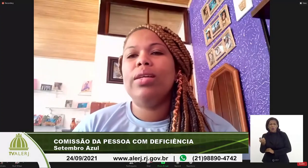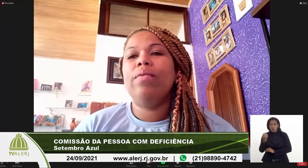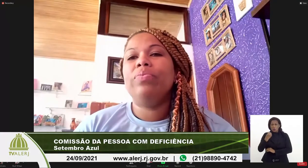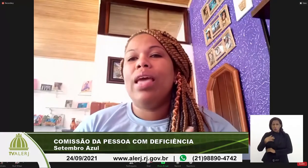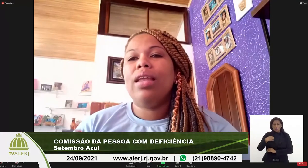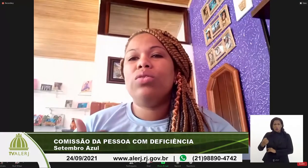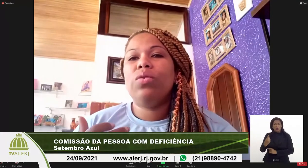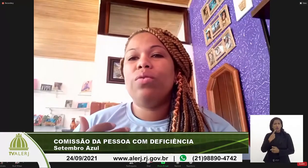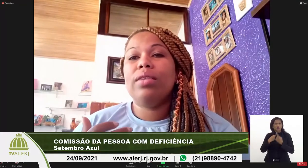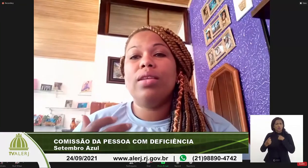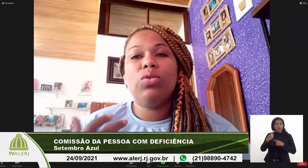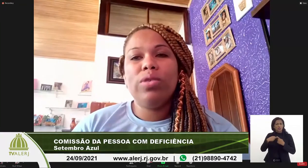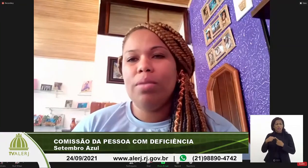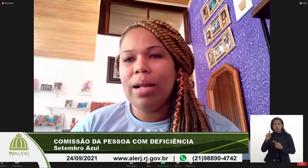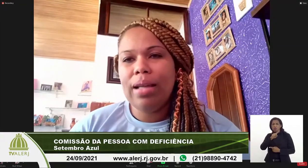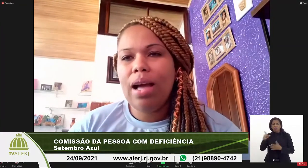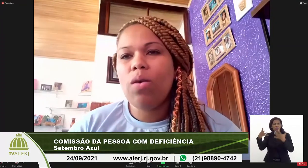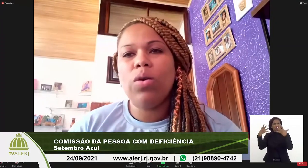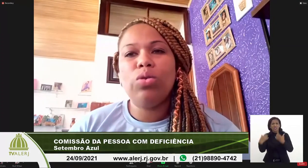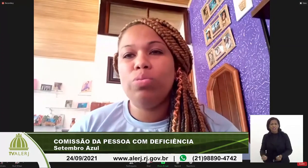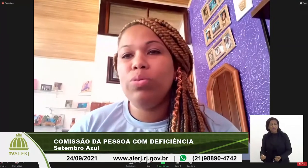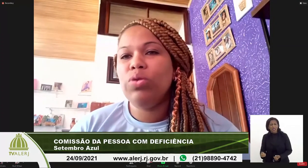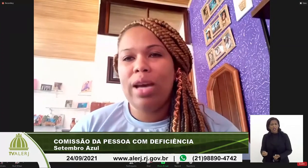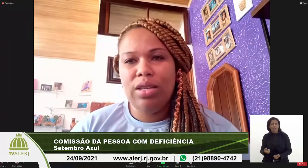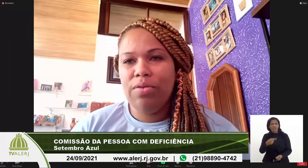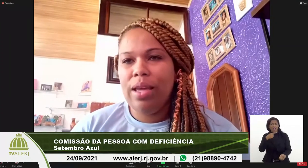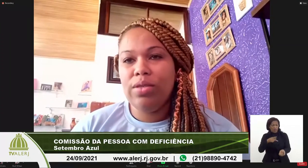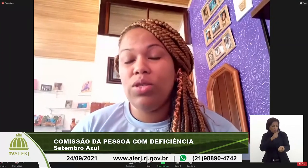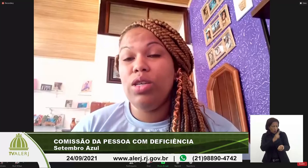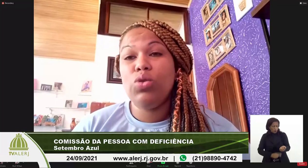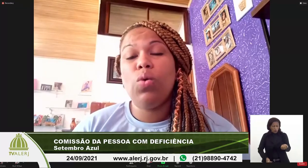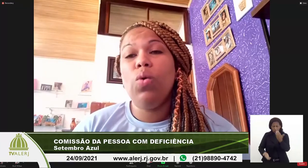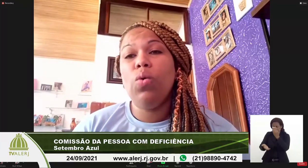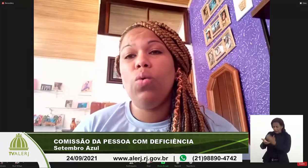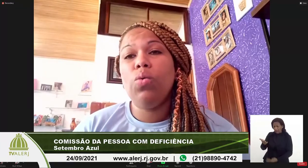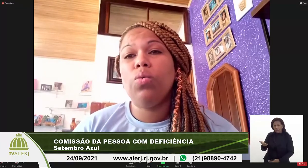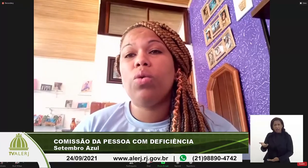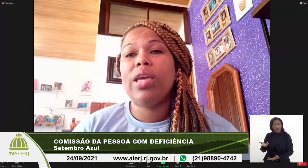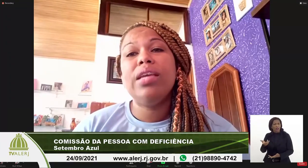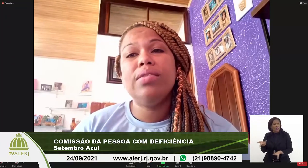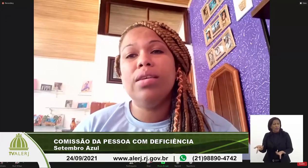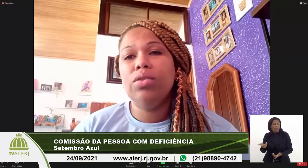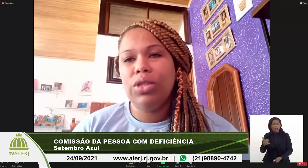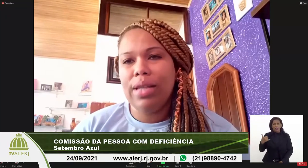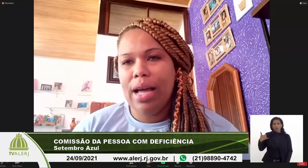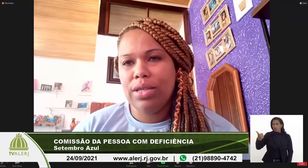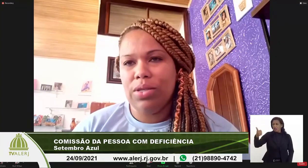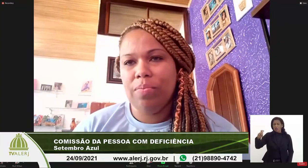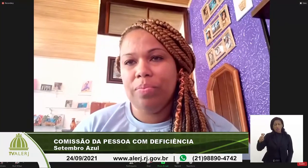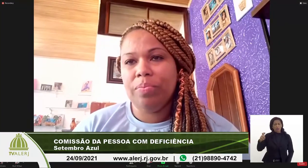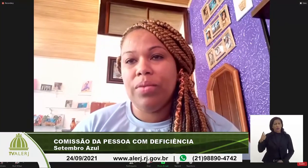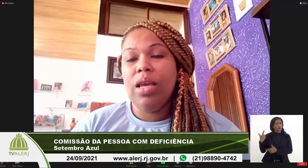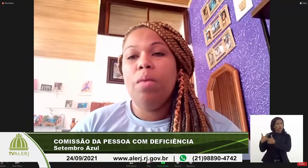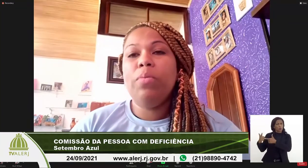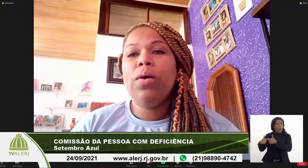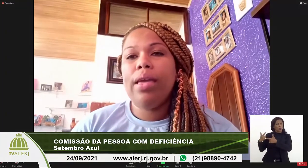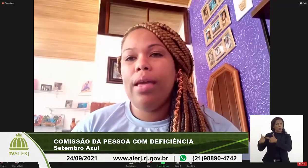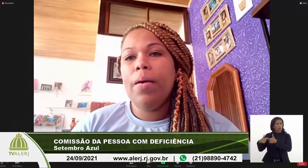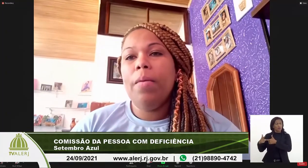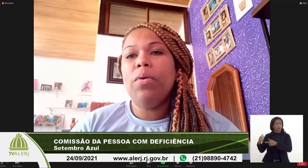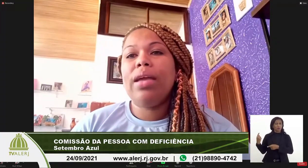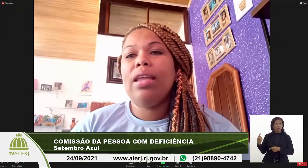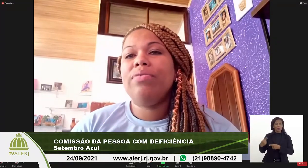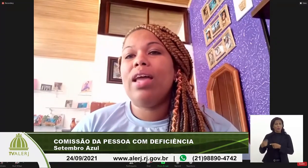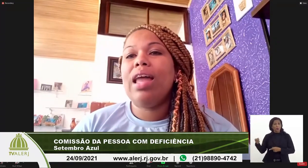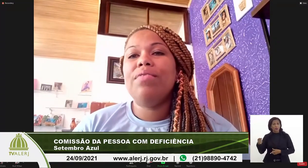surda, ela tentou se matar, cortou os pulso várias vezes, isso com 15 anos de idade. Por